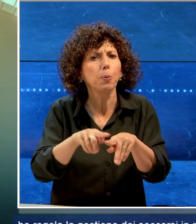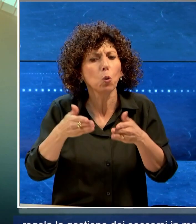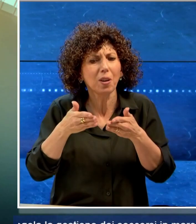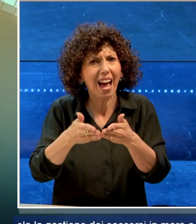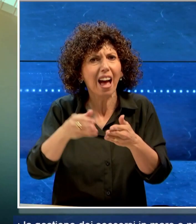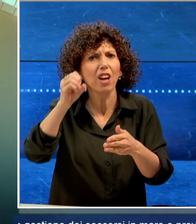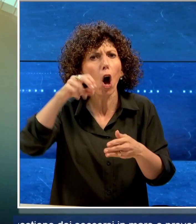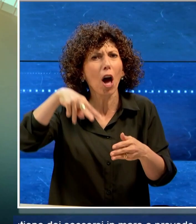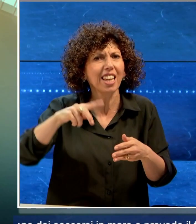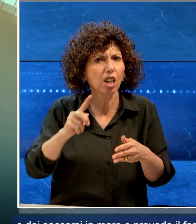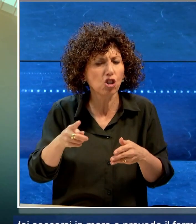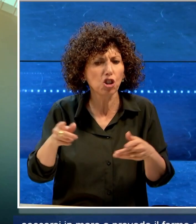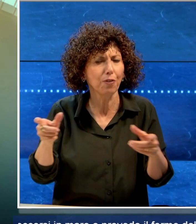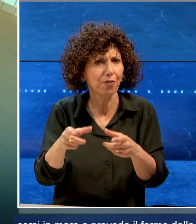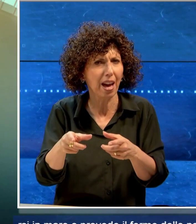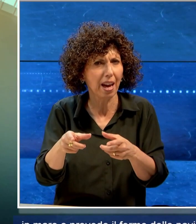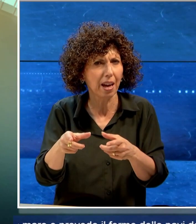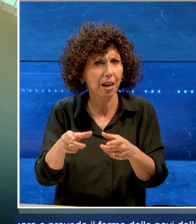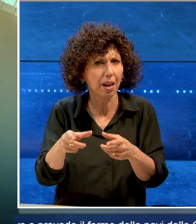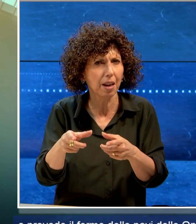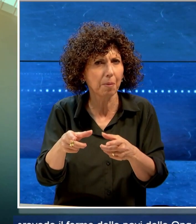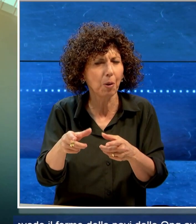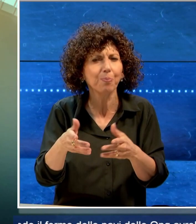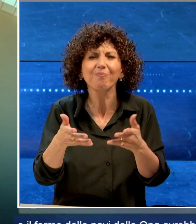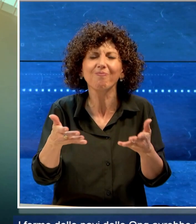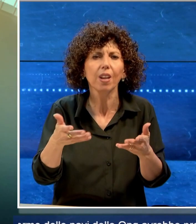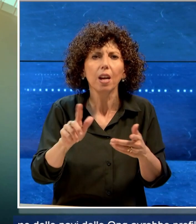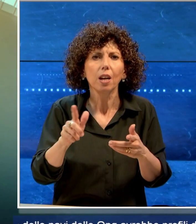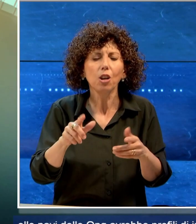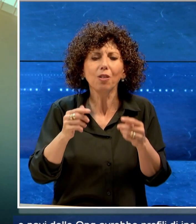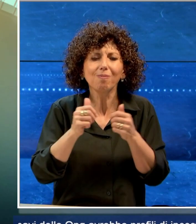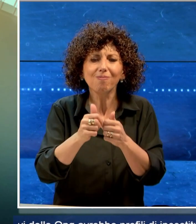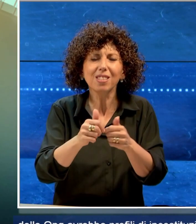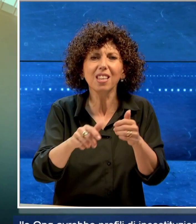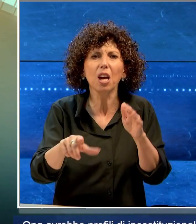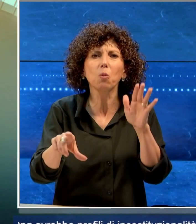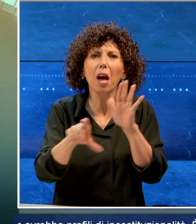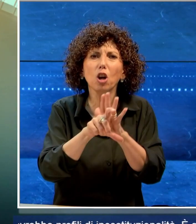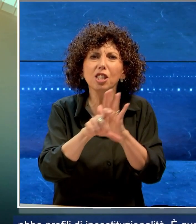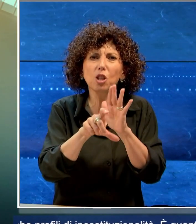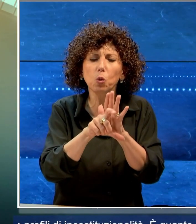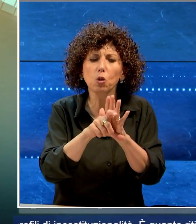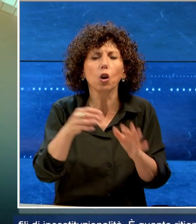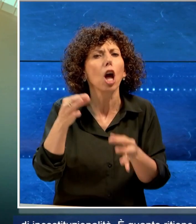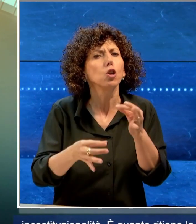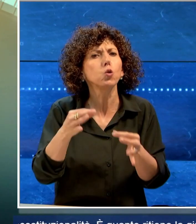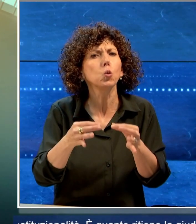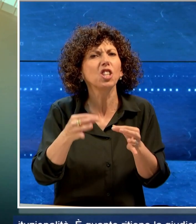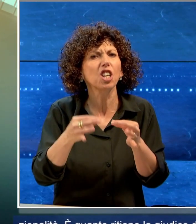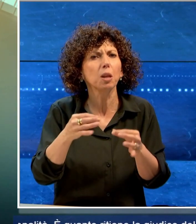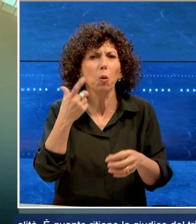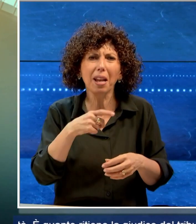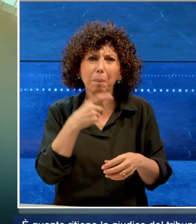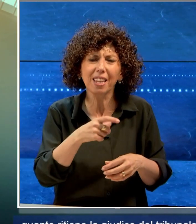ONG avrebbe profili di incostituzionalità e quanto ritiene la giudice del Tribunale di